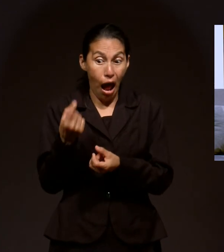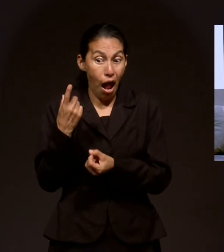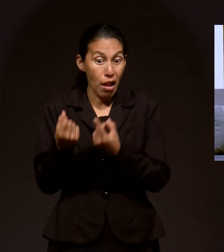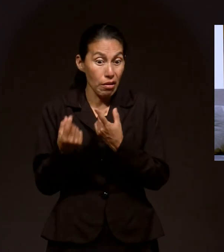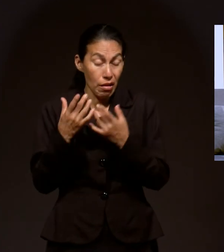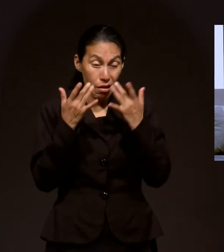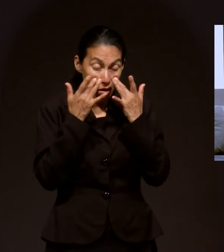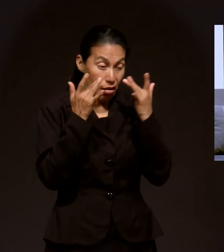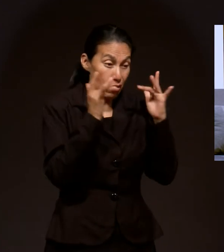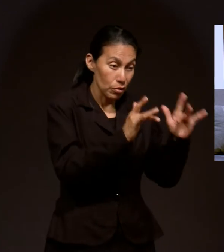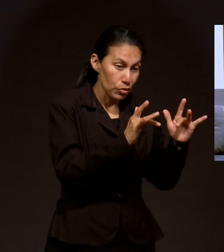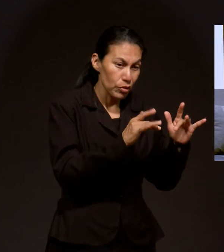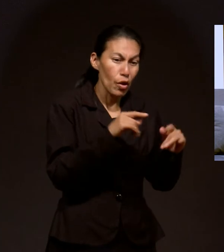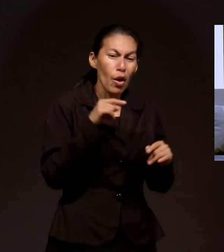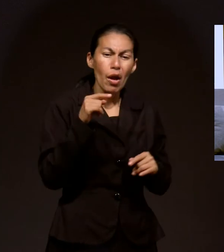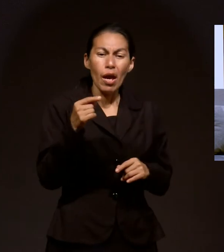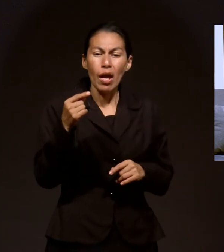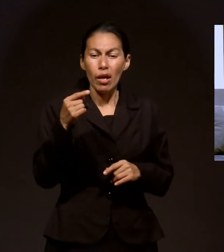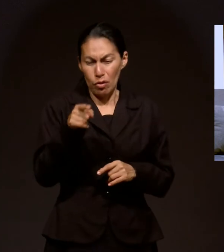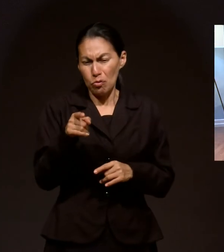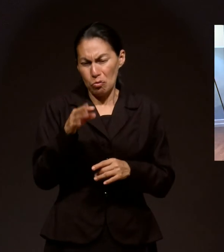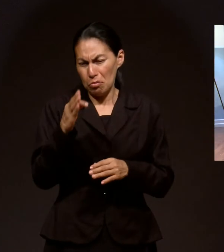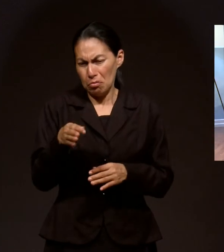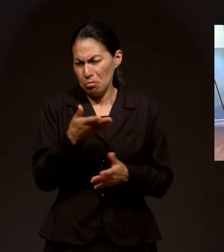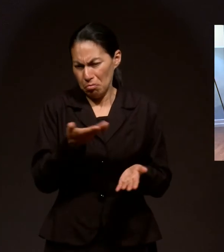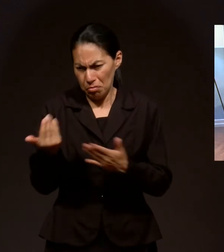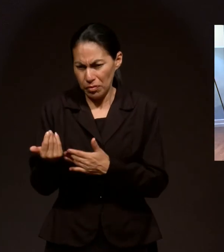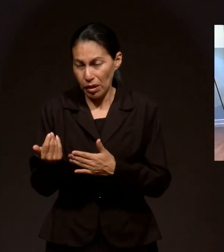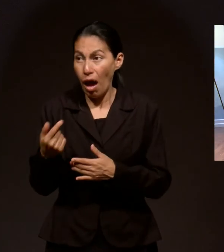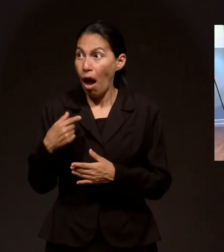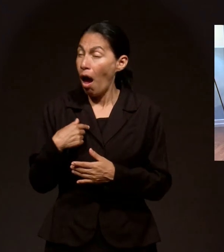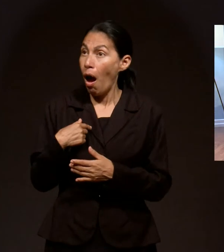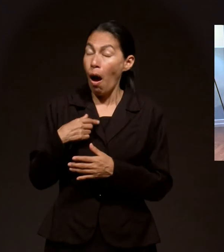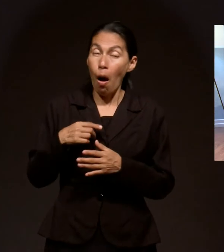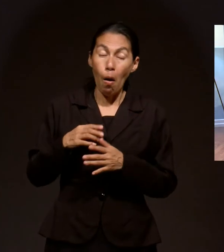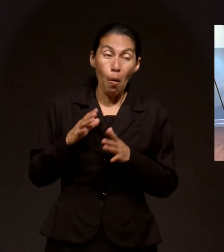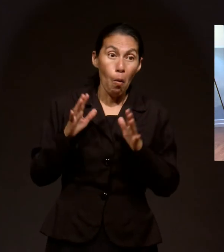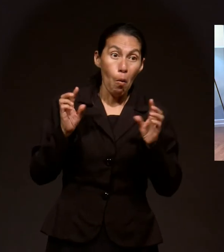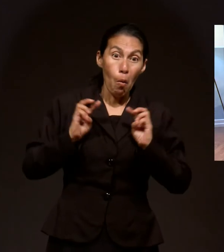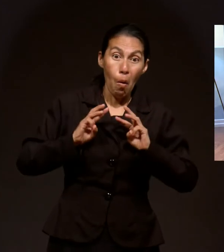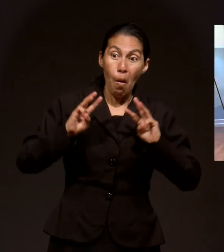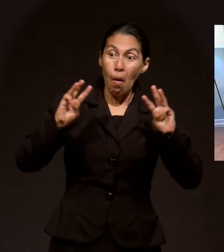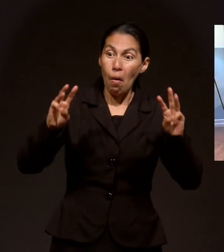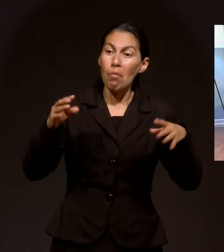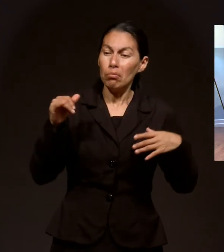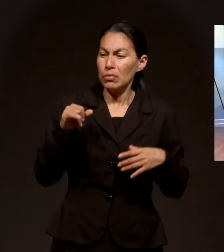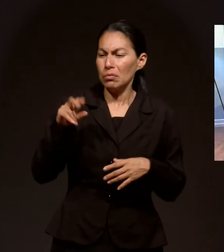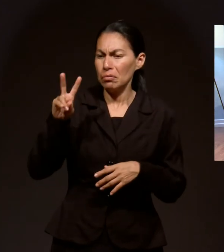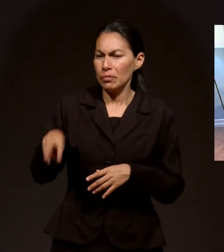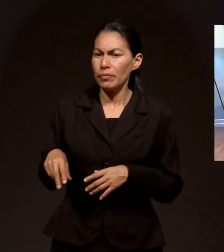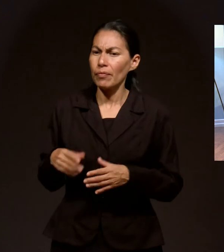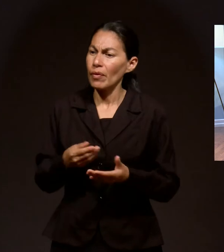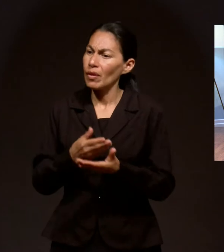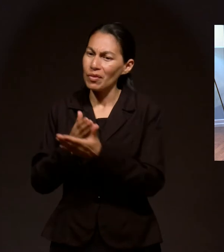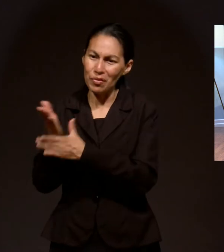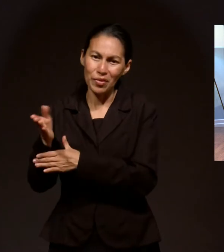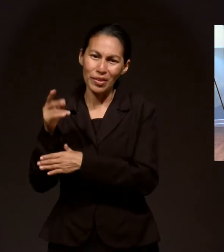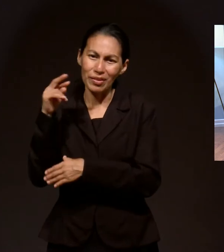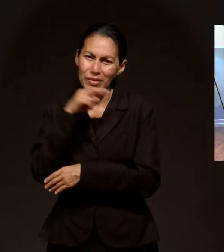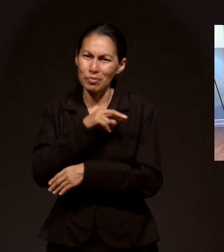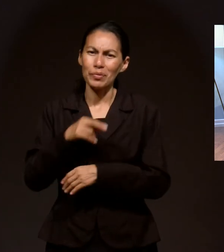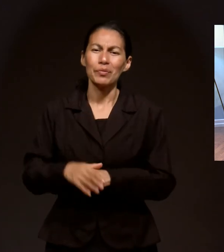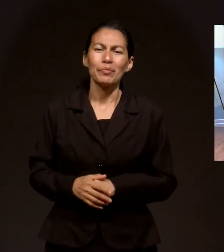aquí, ¿te quieres venir? Y yo, wow, nos vamos. Y resultamos, no pasamos ni un mes de conversos para estar estudiando teología.